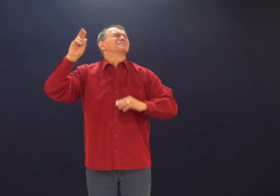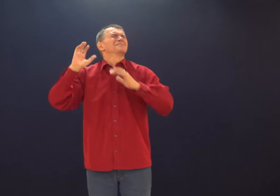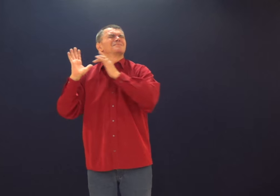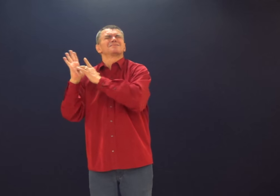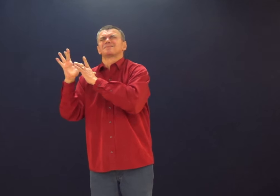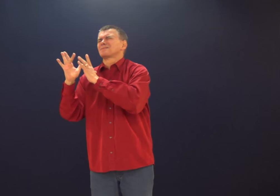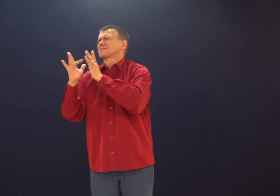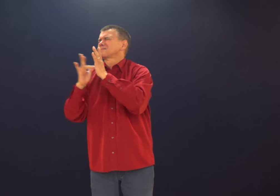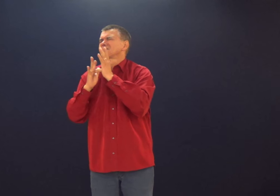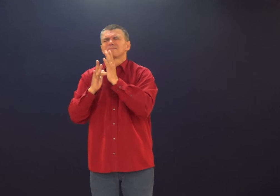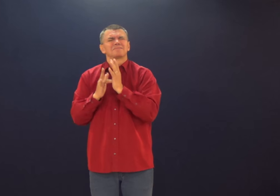Senhor Jesus,